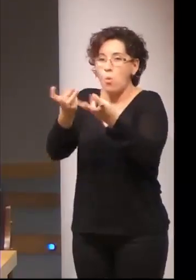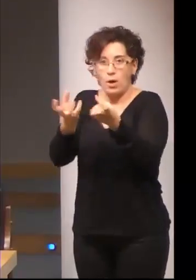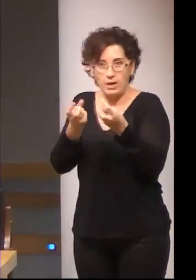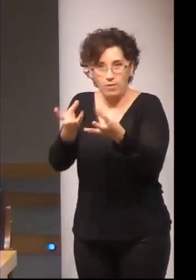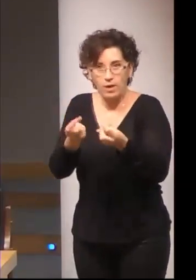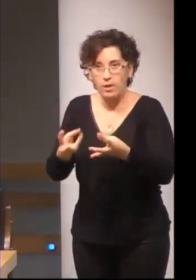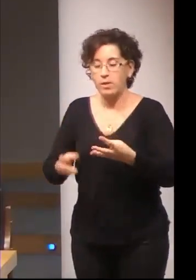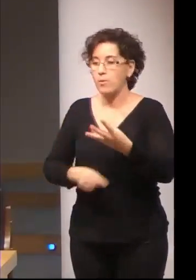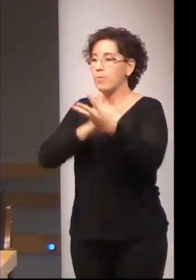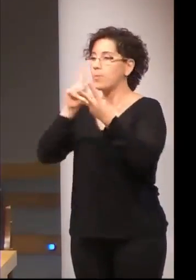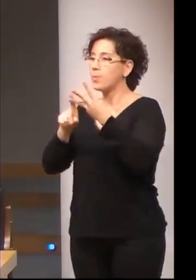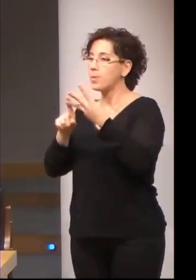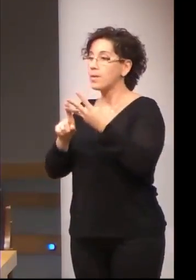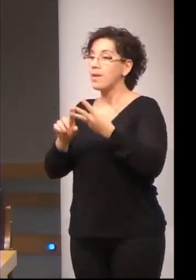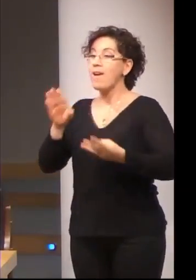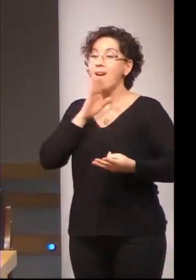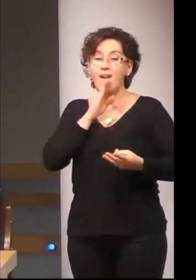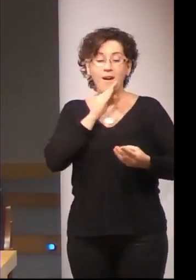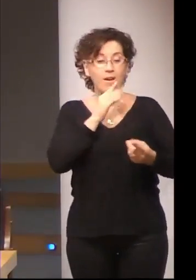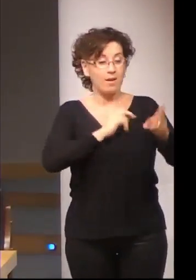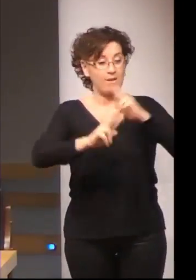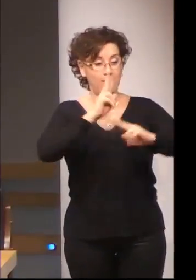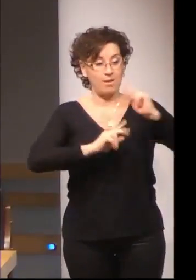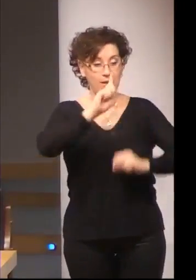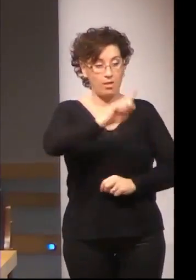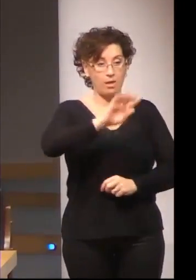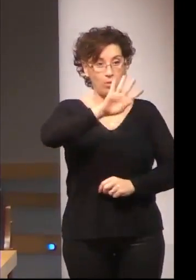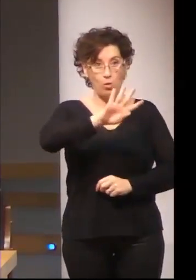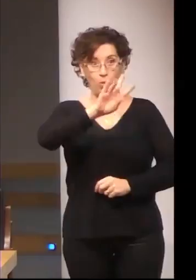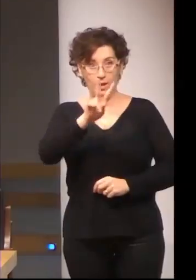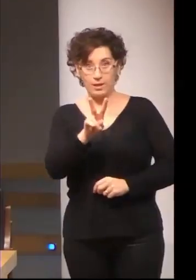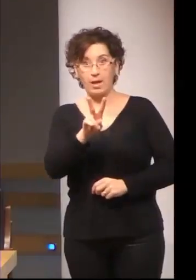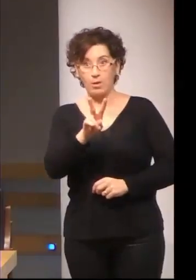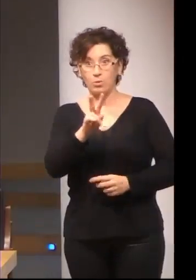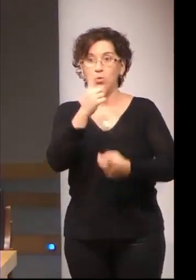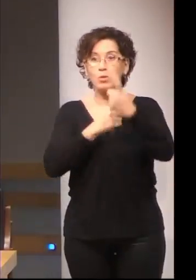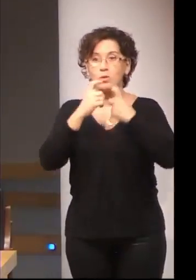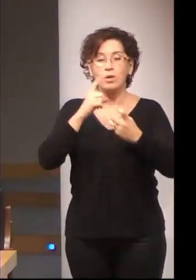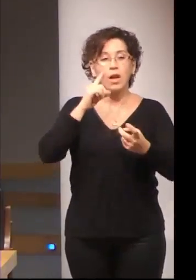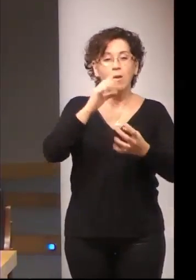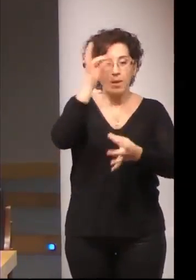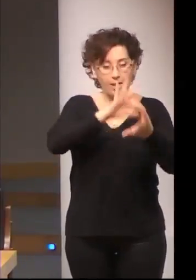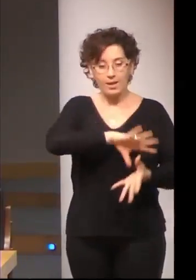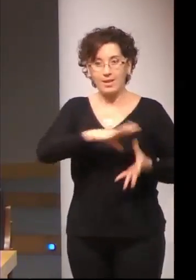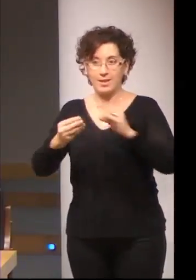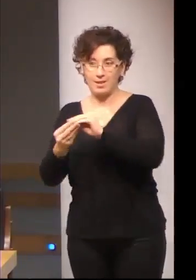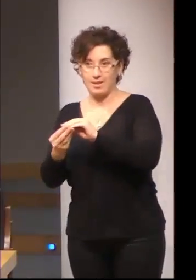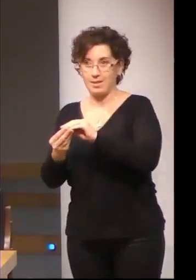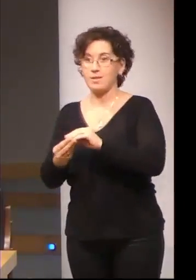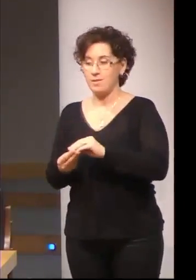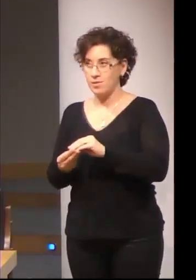conveniencia de esos 142 cuestionarios adaptados de la tesis de Núñez Barrio Pedro